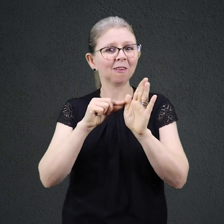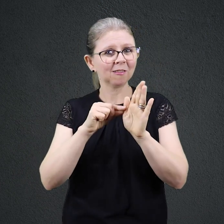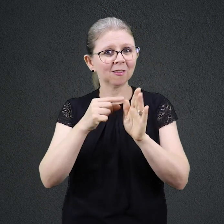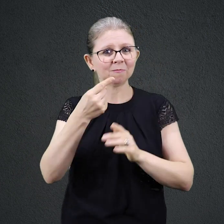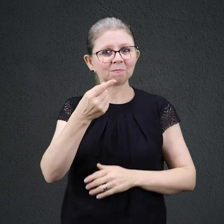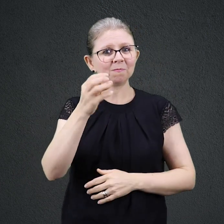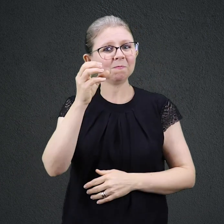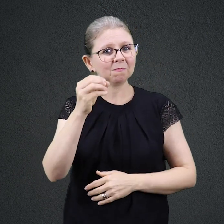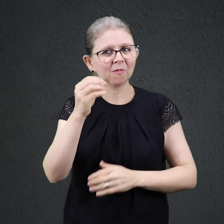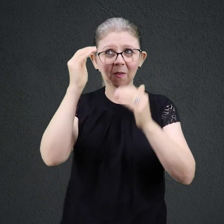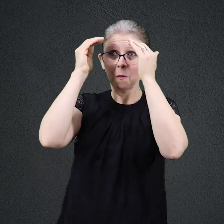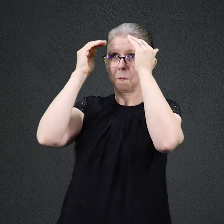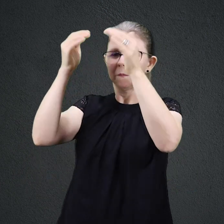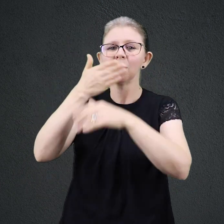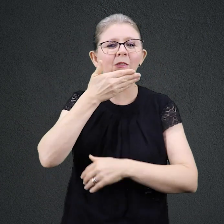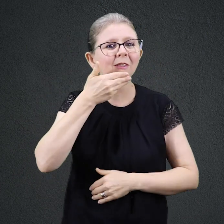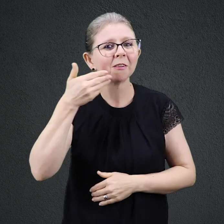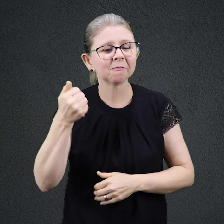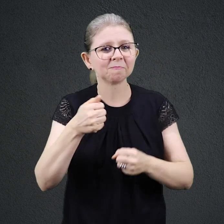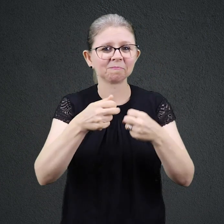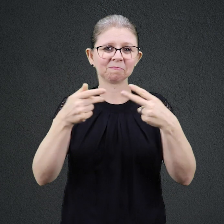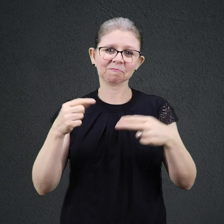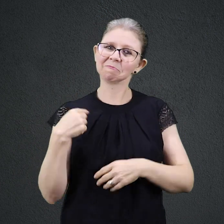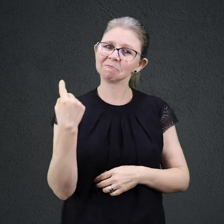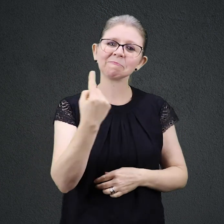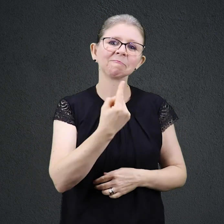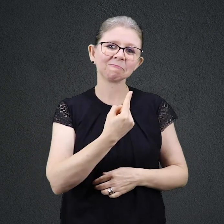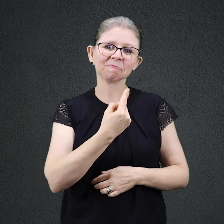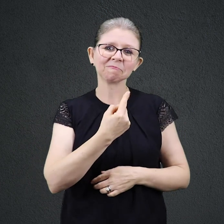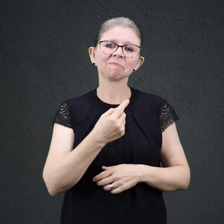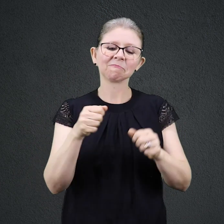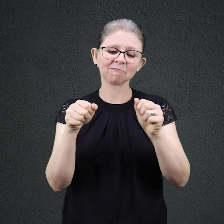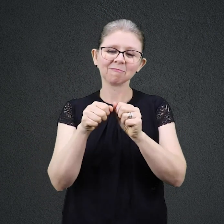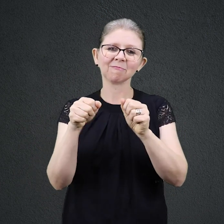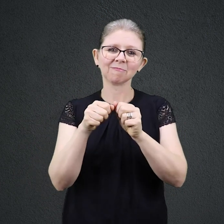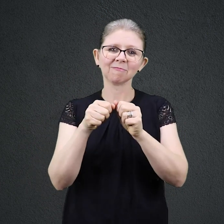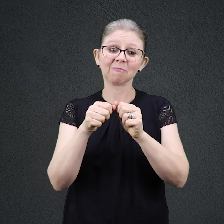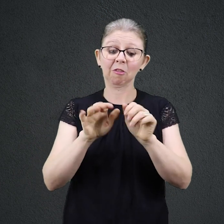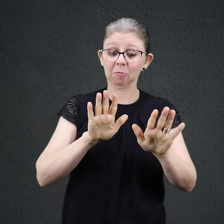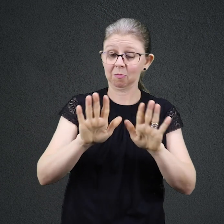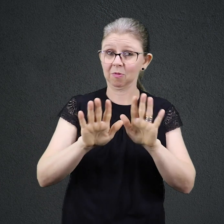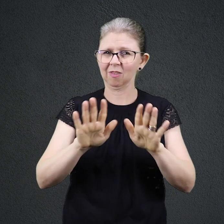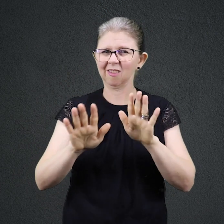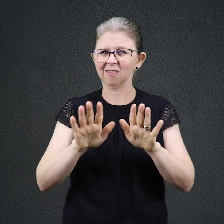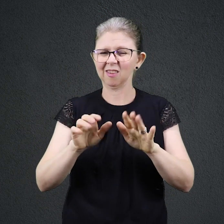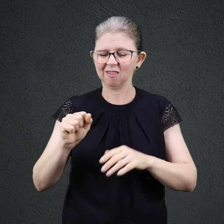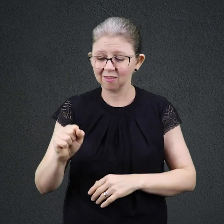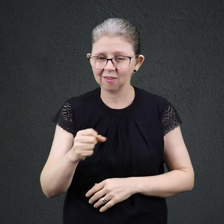circunstância, mesmo que possa parecer algo muito estranho. Isso também é fé. Obedecer sem